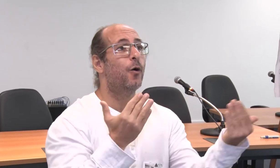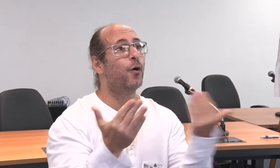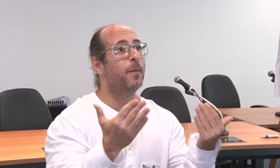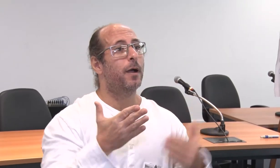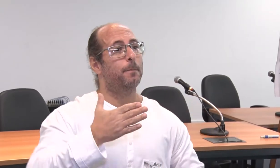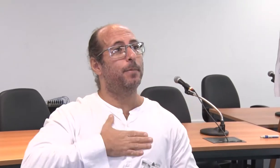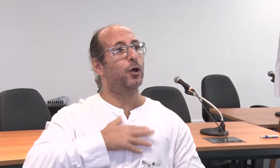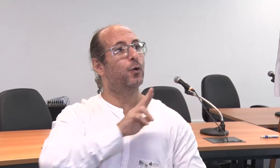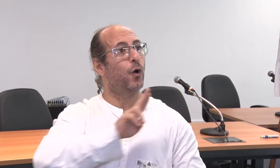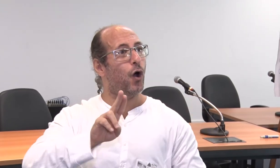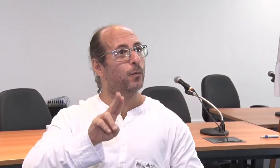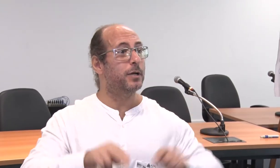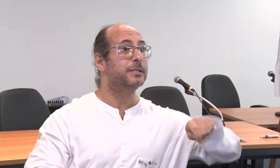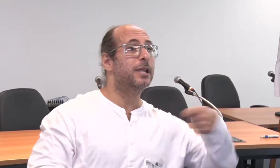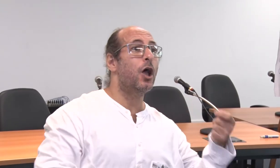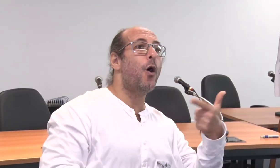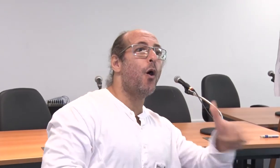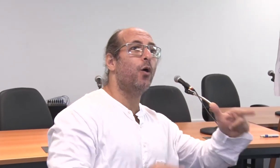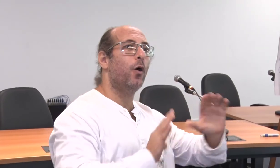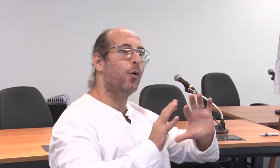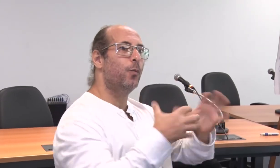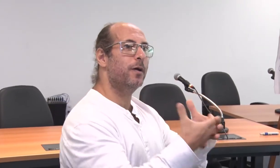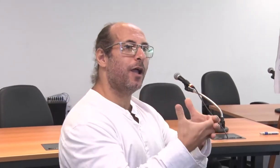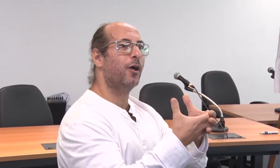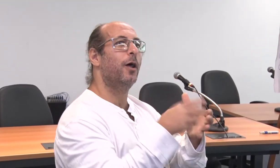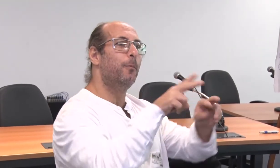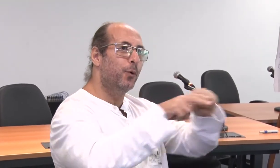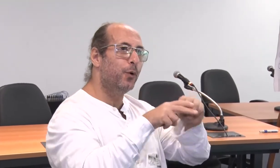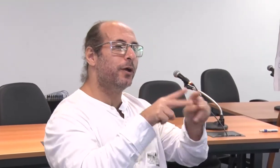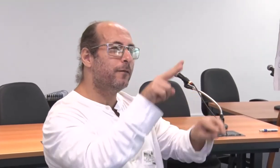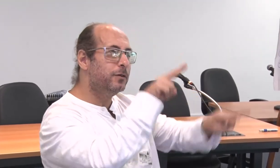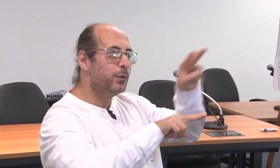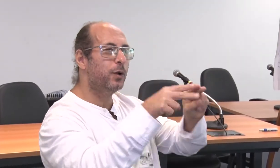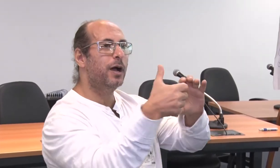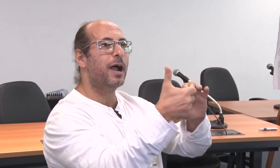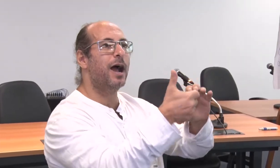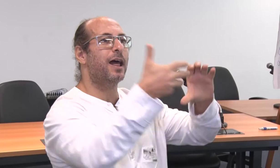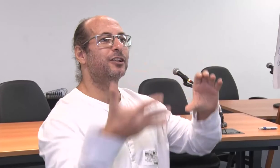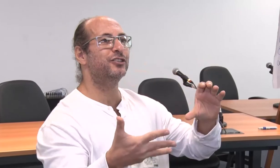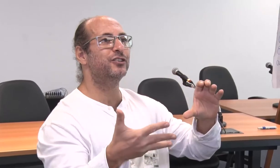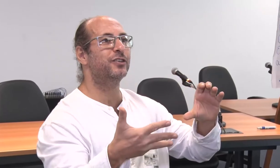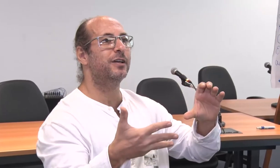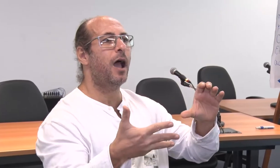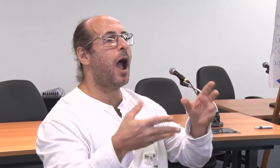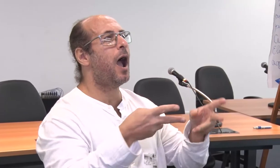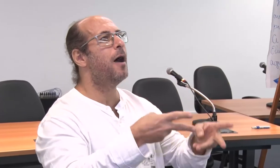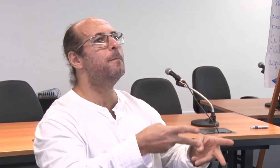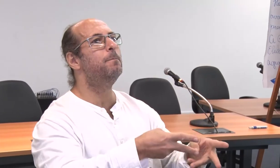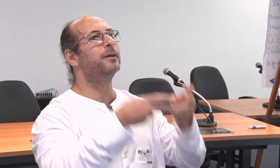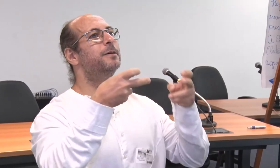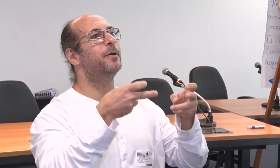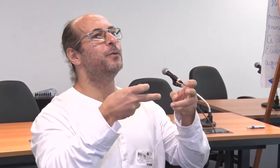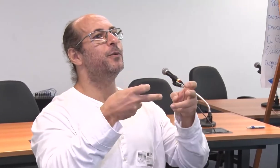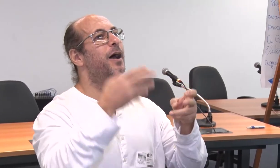É muito importante cada um saber o seu nome, ter essa inclusão, cada um dentro do grupo, perceber por meio das suas características,